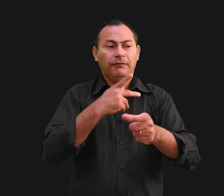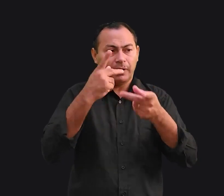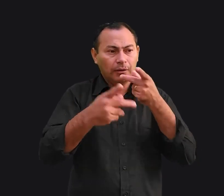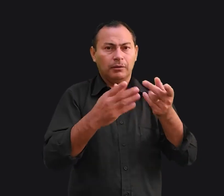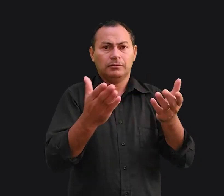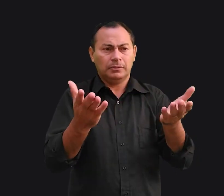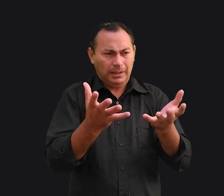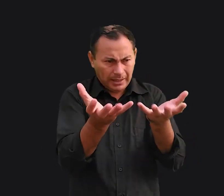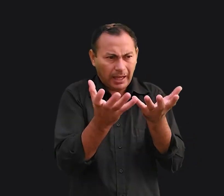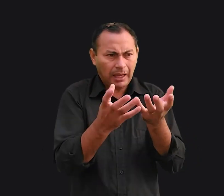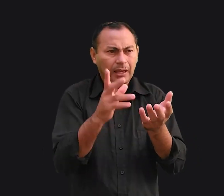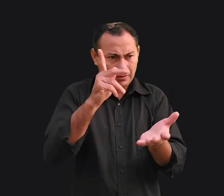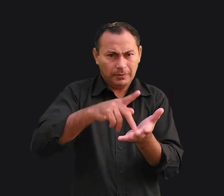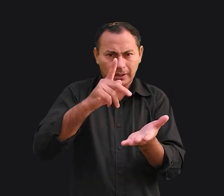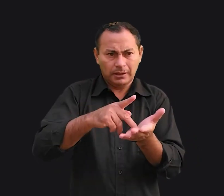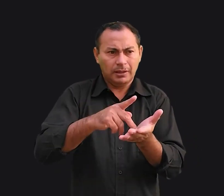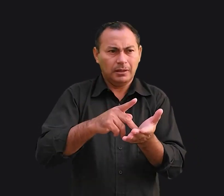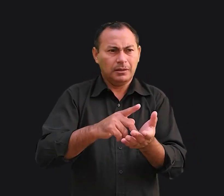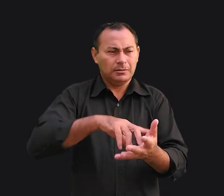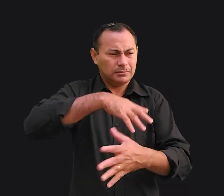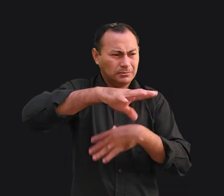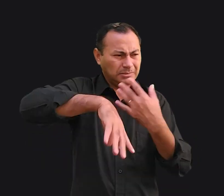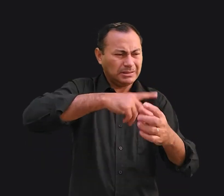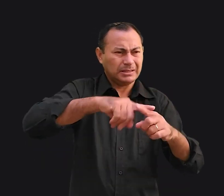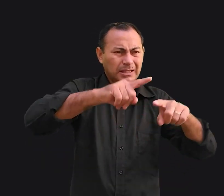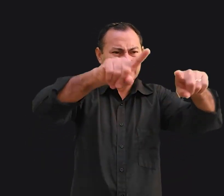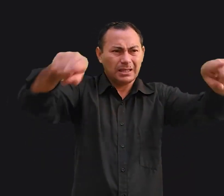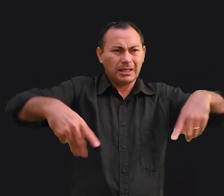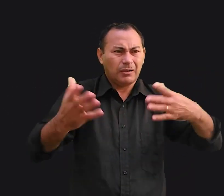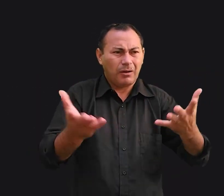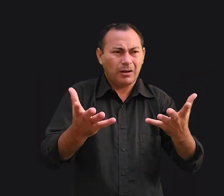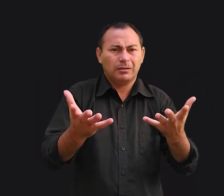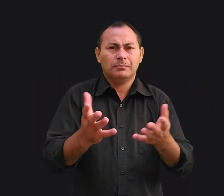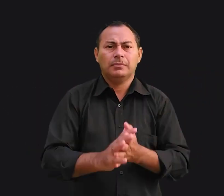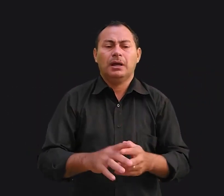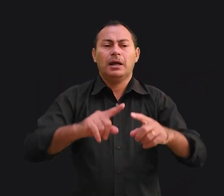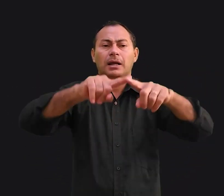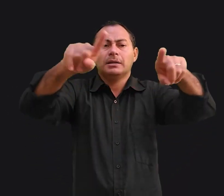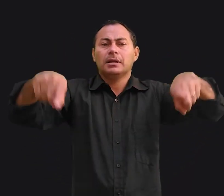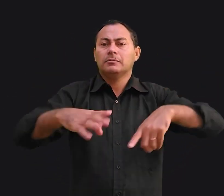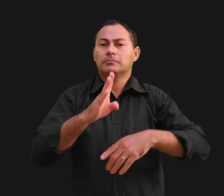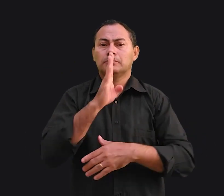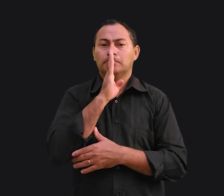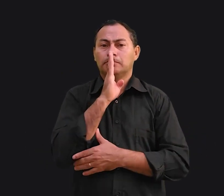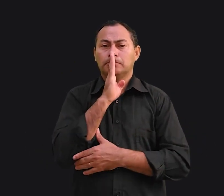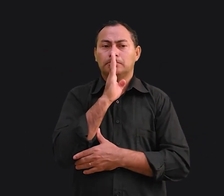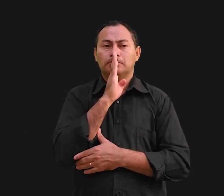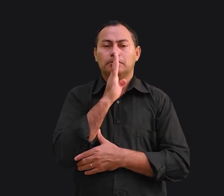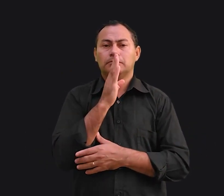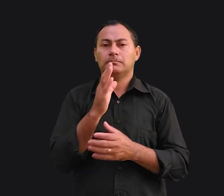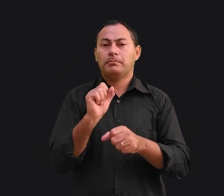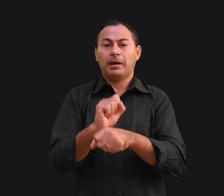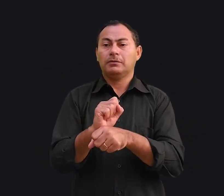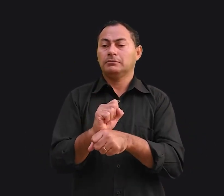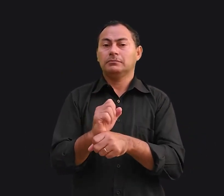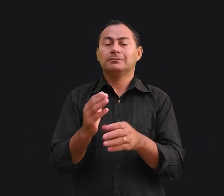disse que era um verdadeiro pandemônio nesta sala. A sala então ficou totalmente em silêncio.